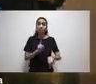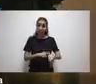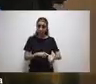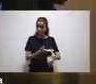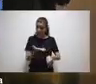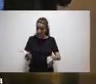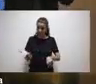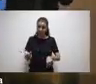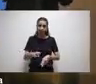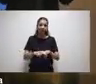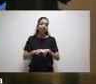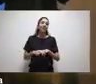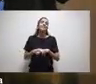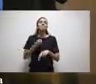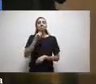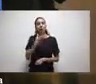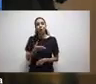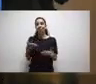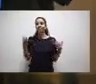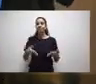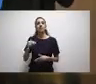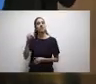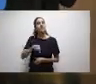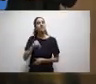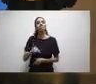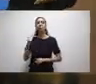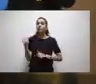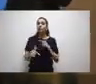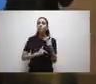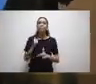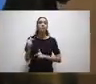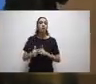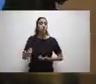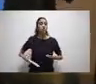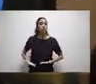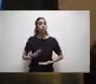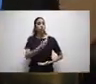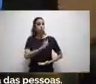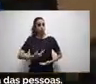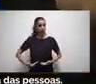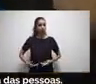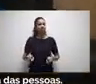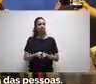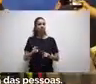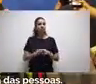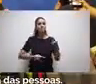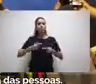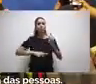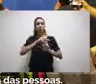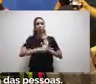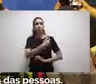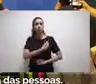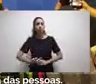São esses momentos que fazem valer a pena a gente estar aqui fazendo um trabalho, um serviço público,